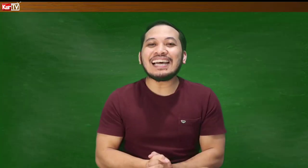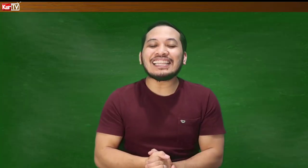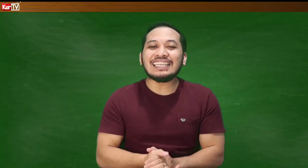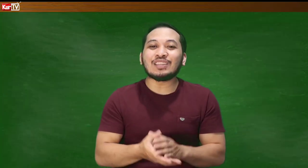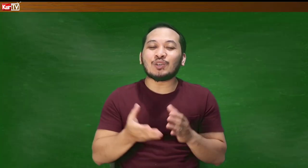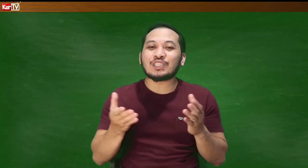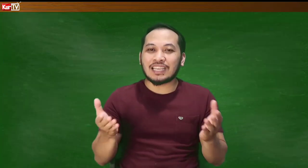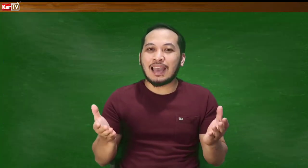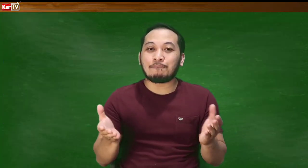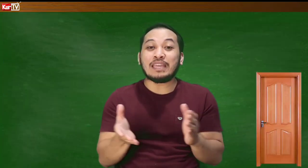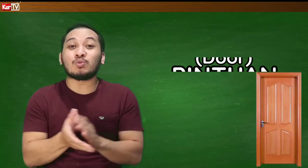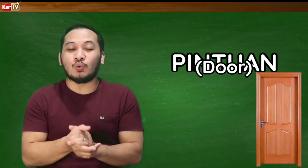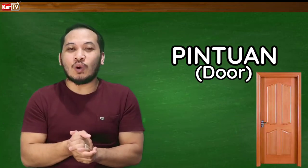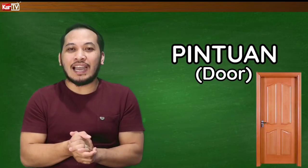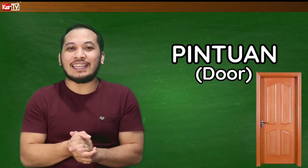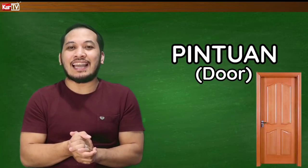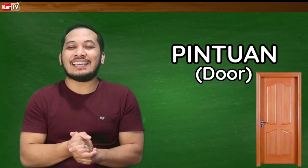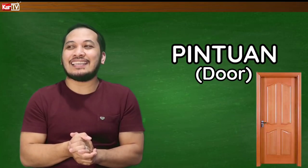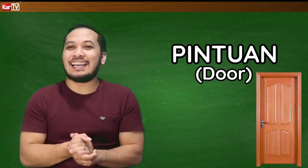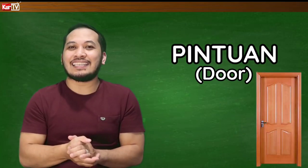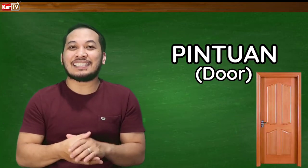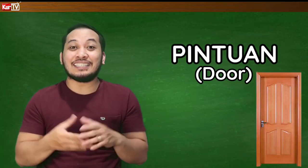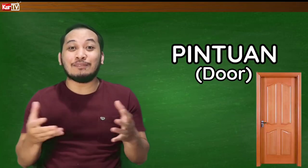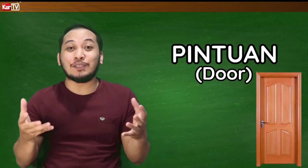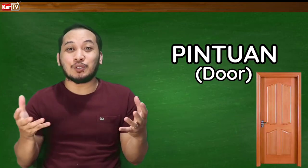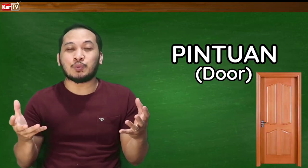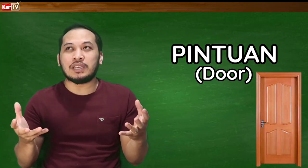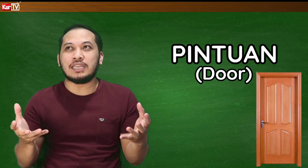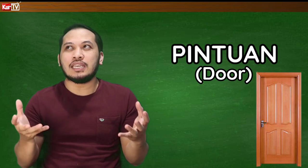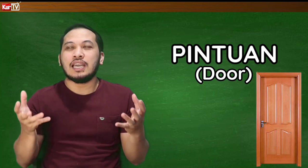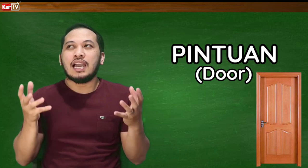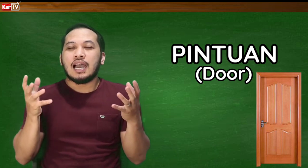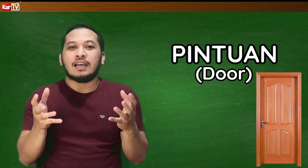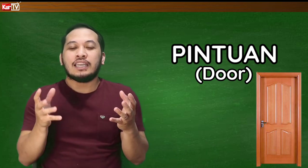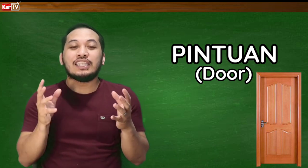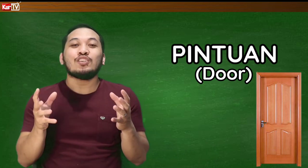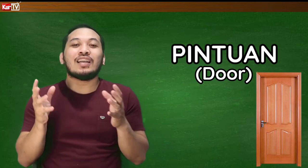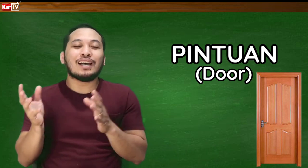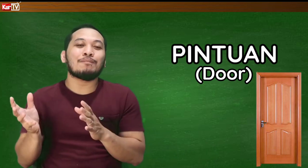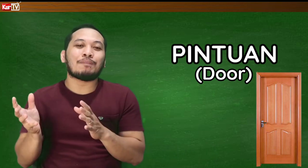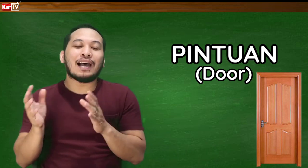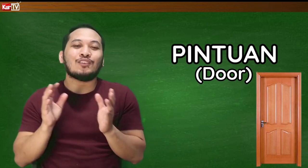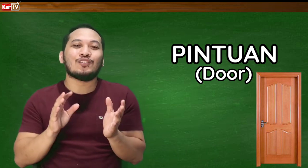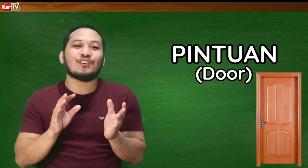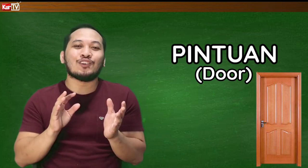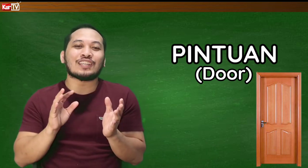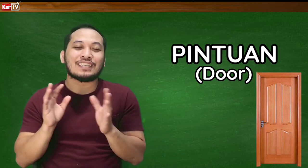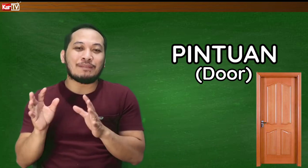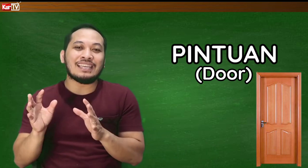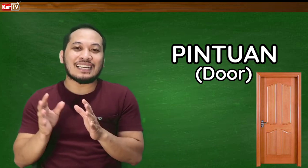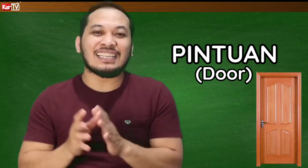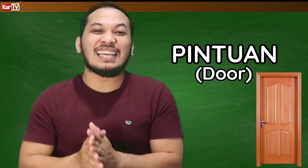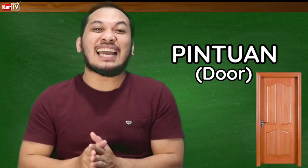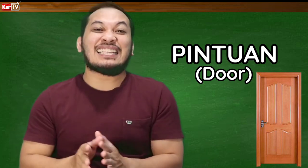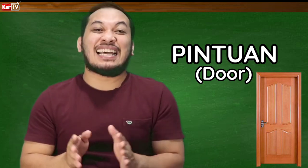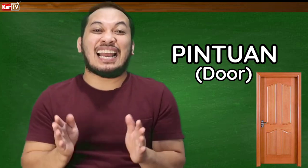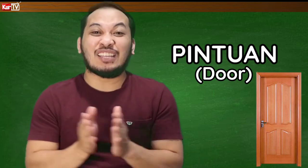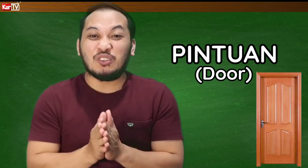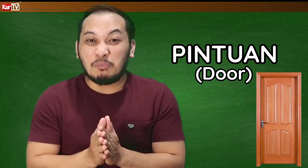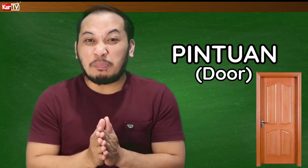natin ito sa pintuan. Ayan. Kasi diba usually, hindi nyo alam paano nyo sasabihin sa kanila na isarado yung